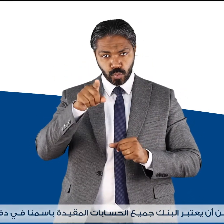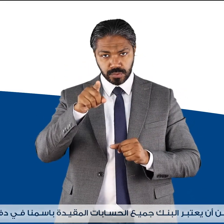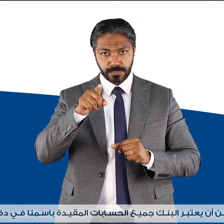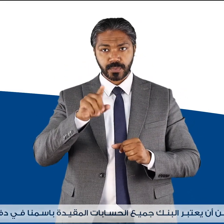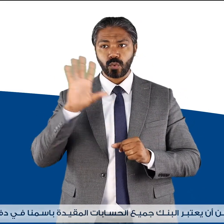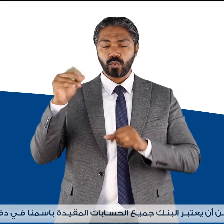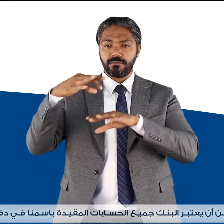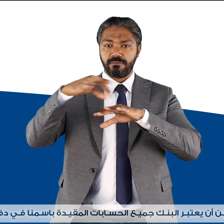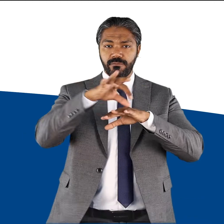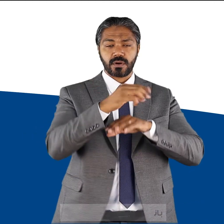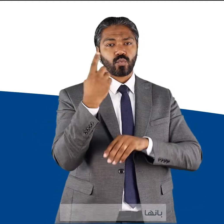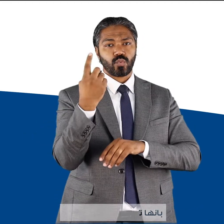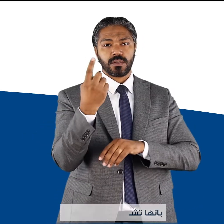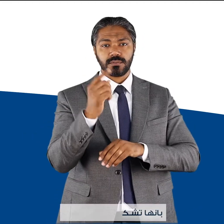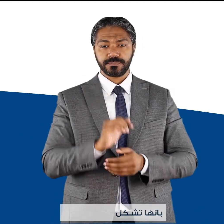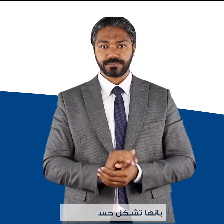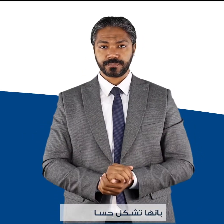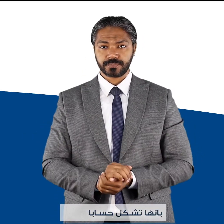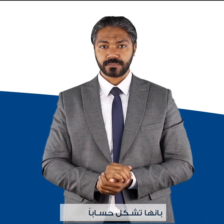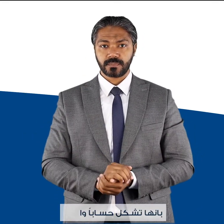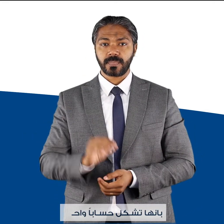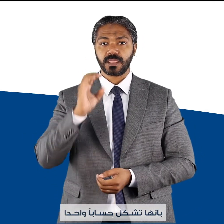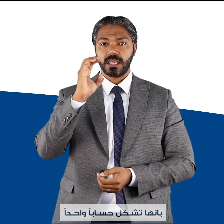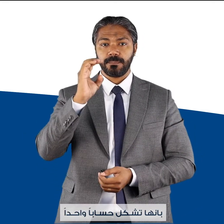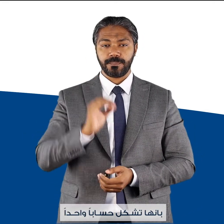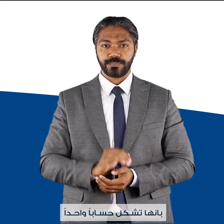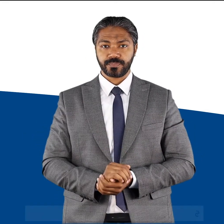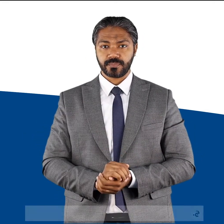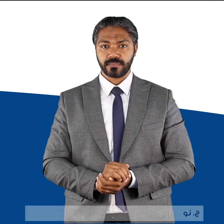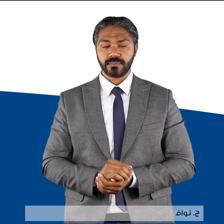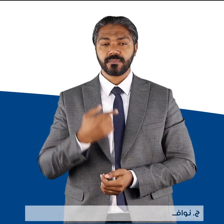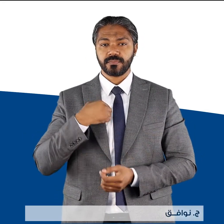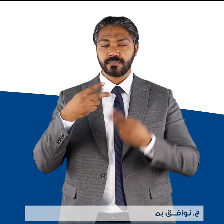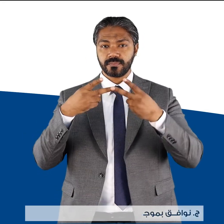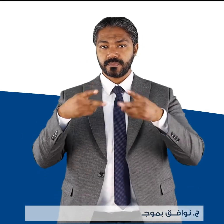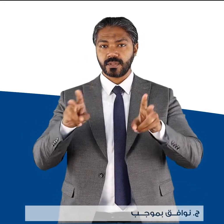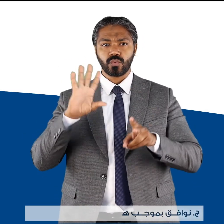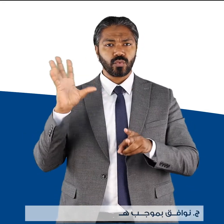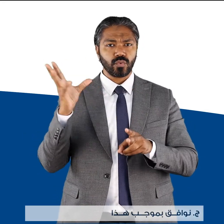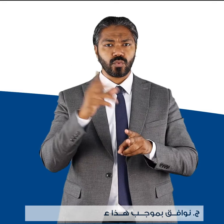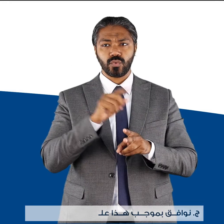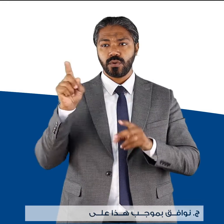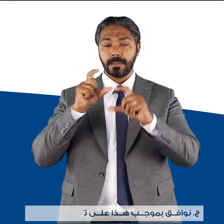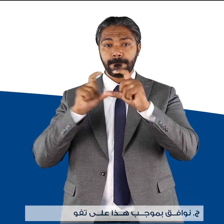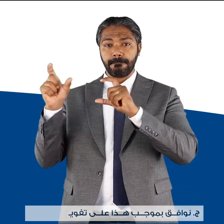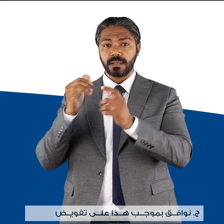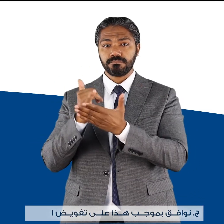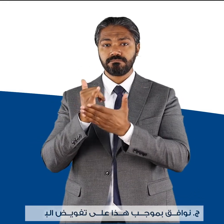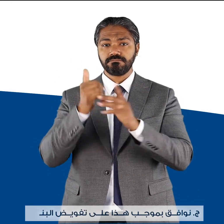دفاتر البنك بأنها تشكل حساباً واحداً جيم نوافق بموجب هذا على تفويض